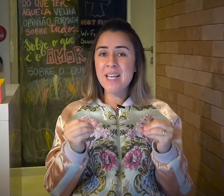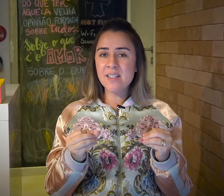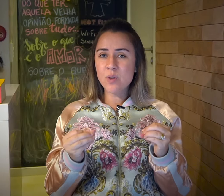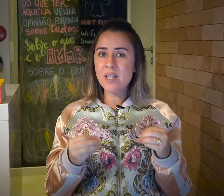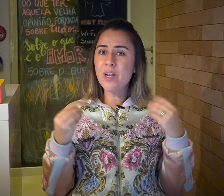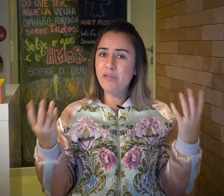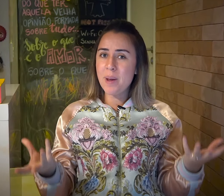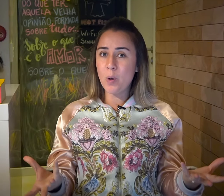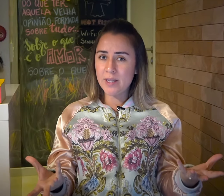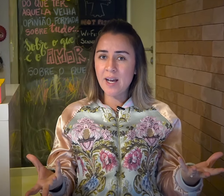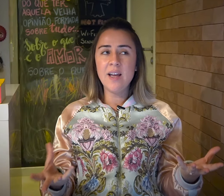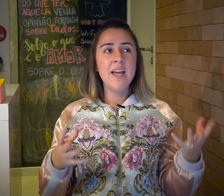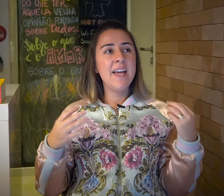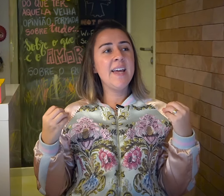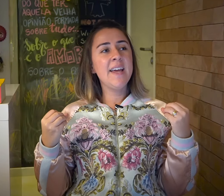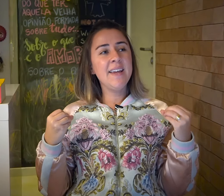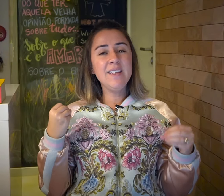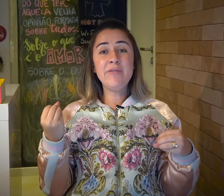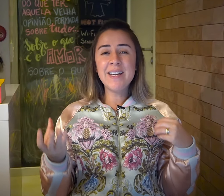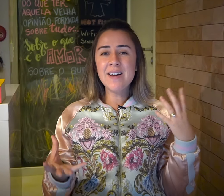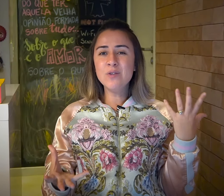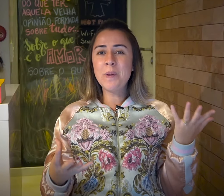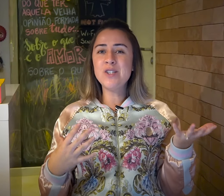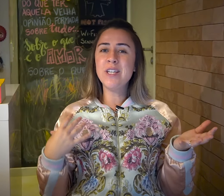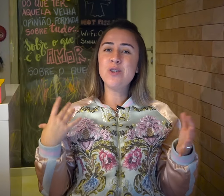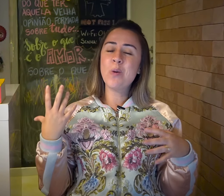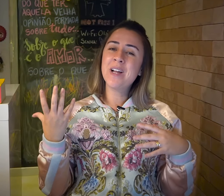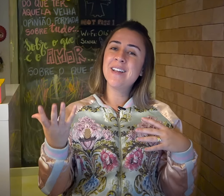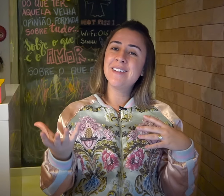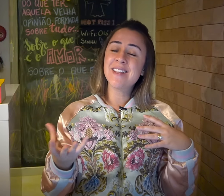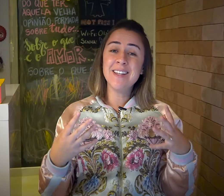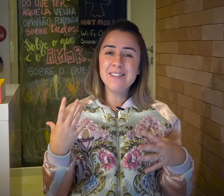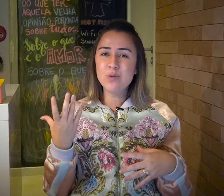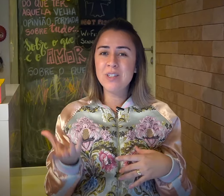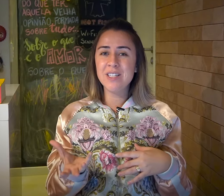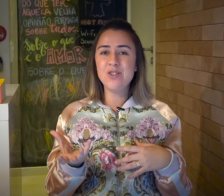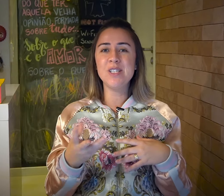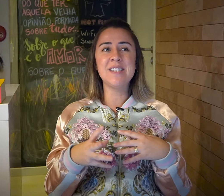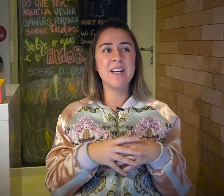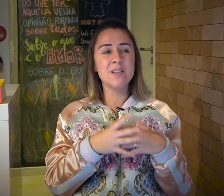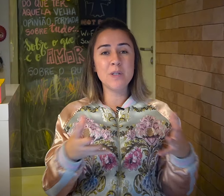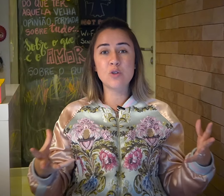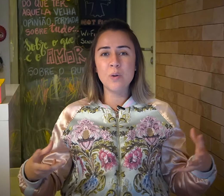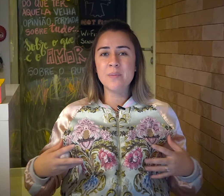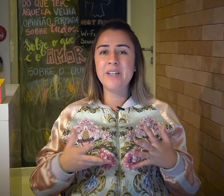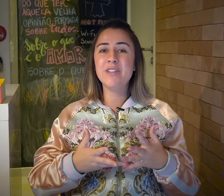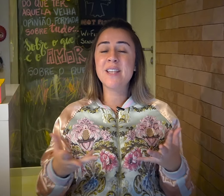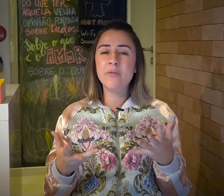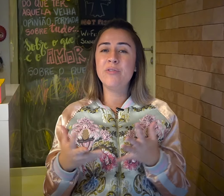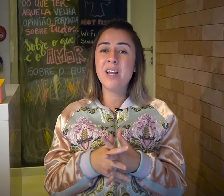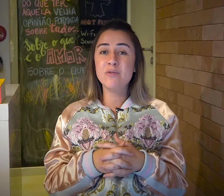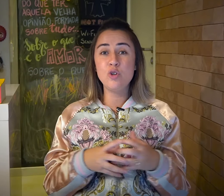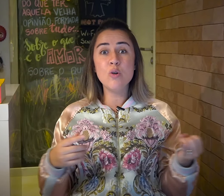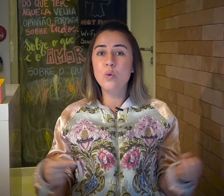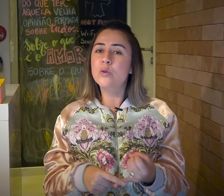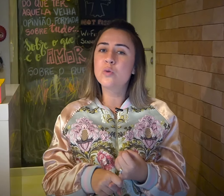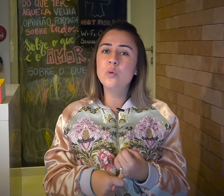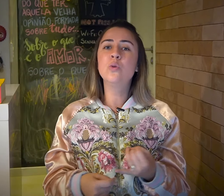dessa situação que ele foi reportar, ele vai narrando pra gente como aqueles estudantes, aquelas pessoas se manifestavam e falavam de orgulho surdo